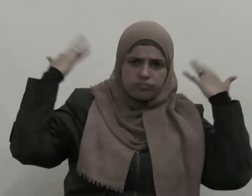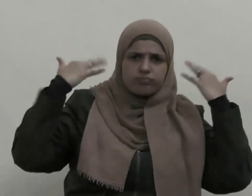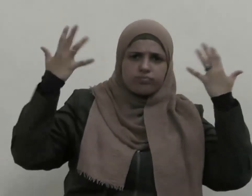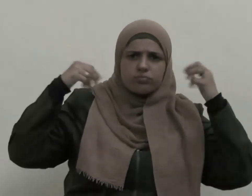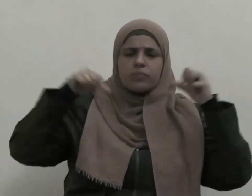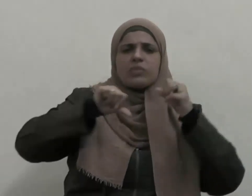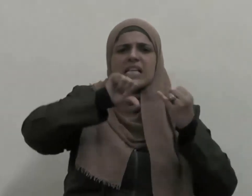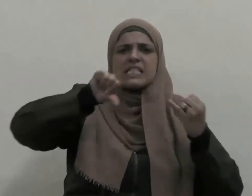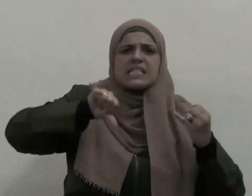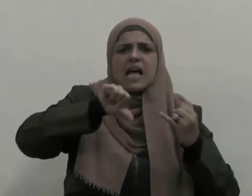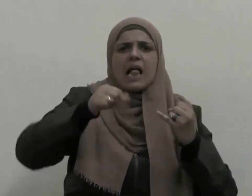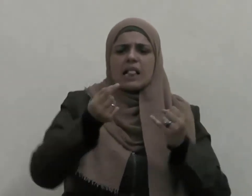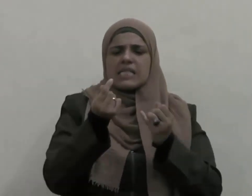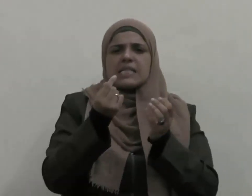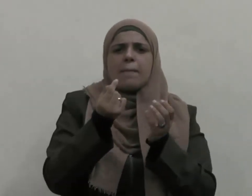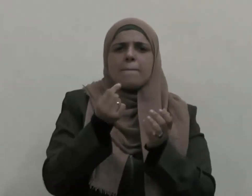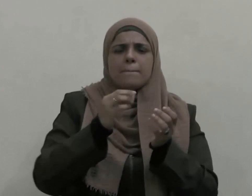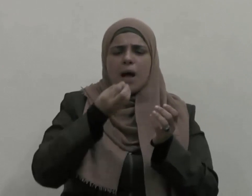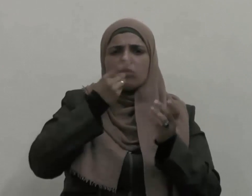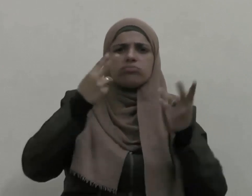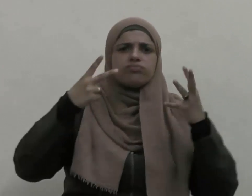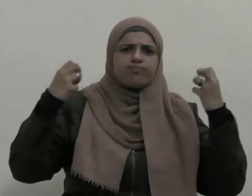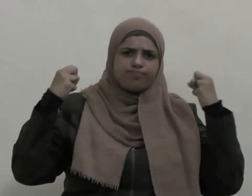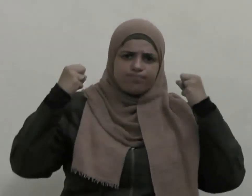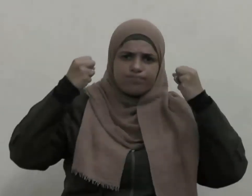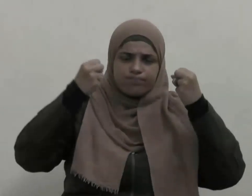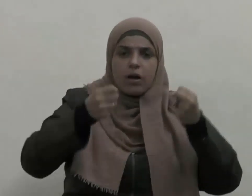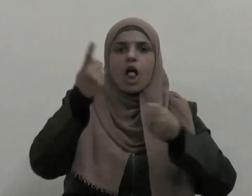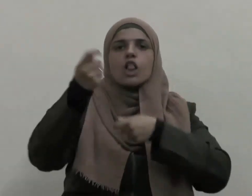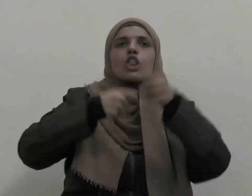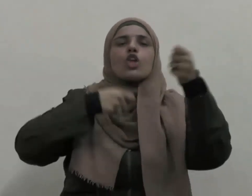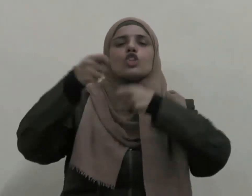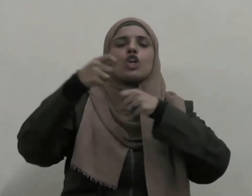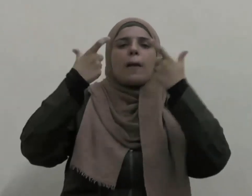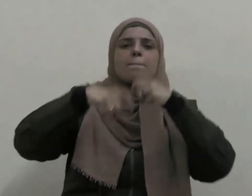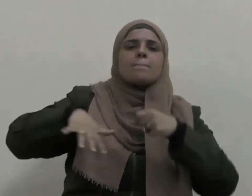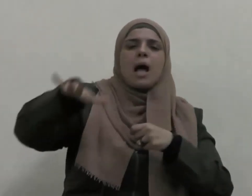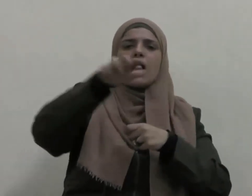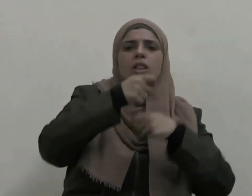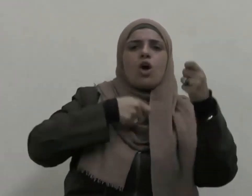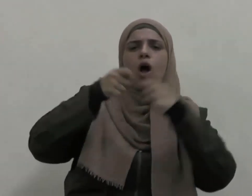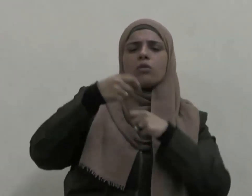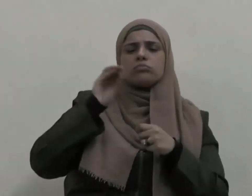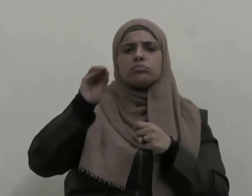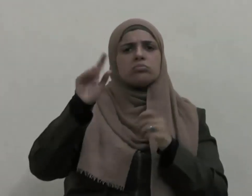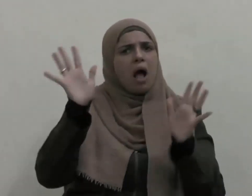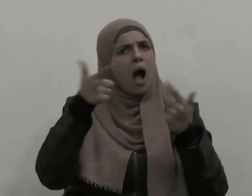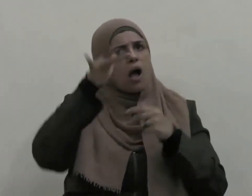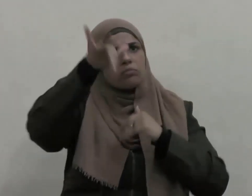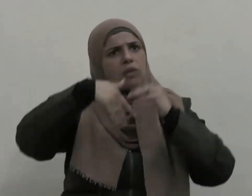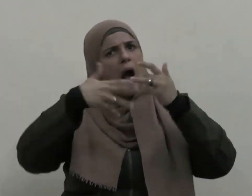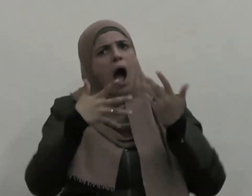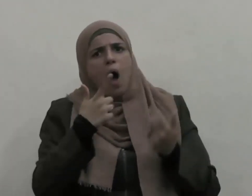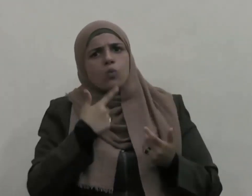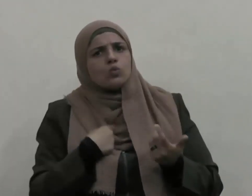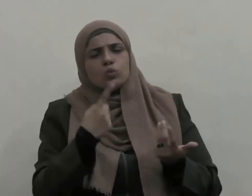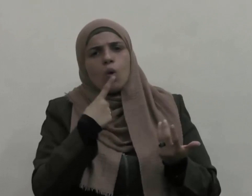فجاءه تجار المدينة فقال لهم ما تريدون قالوا إنك